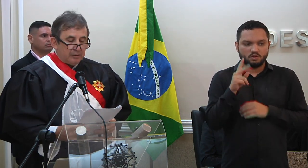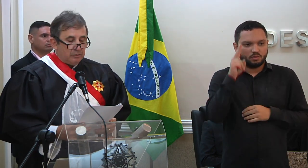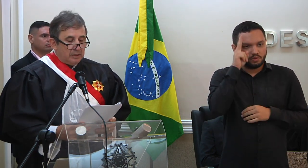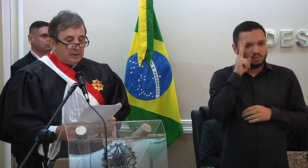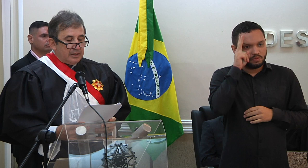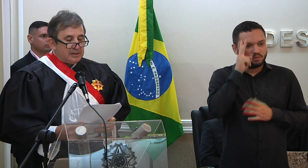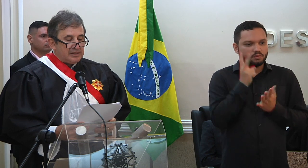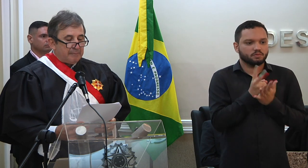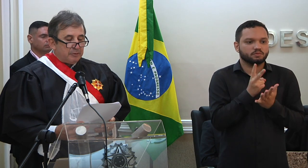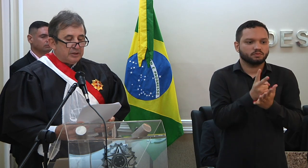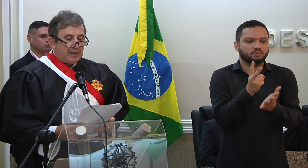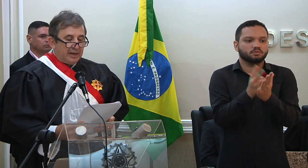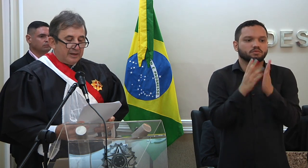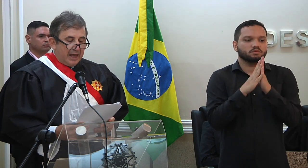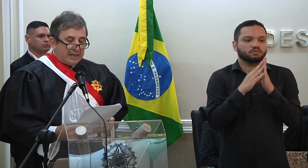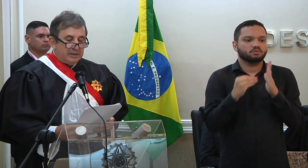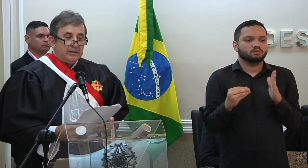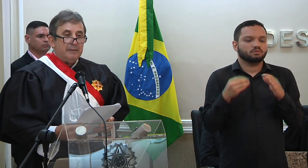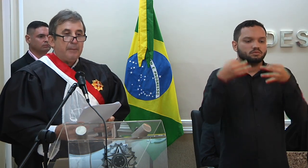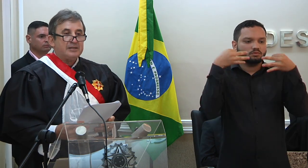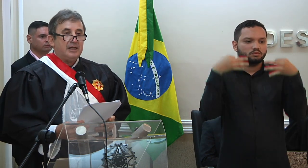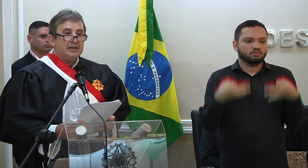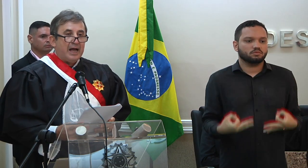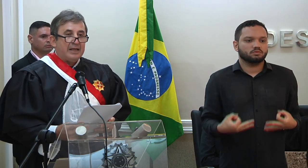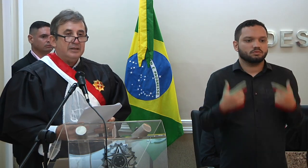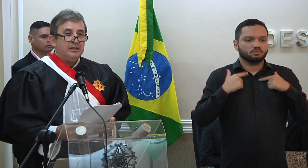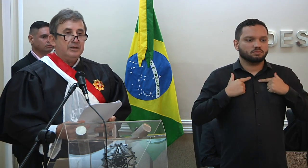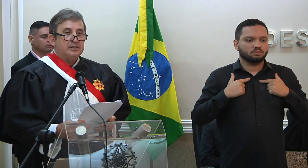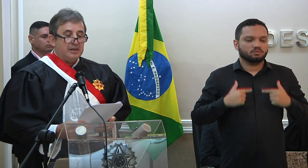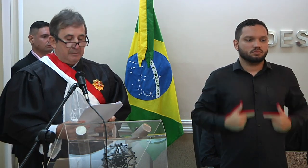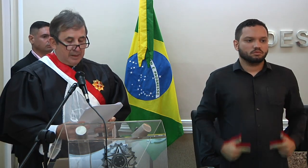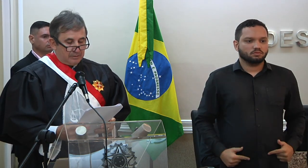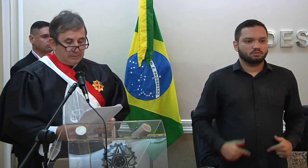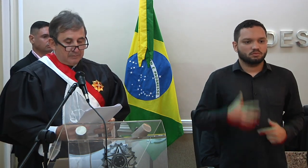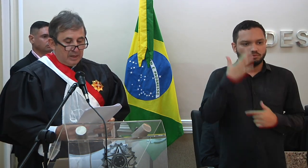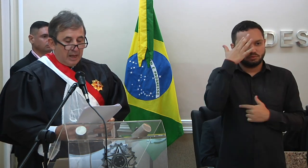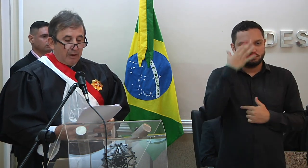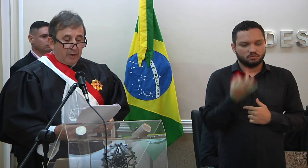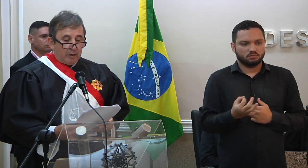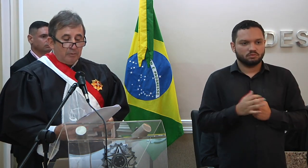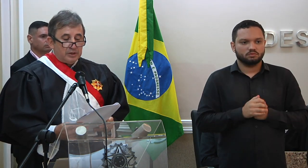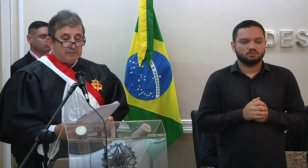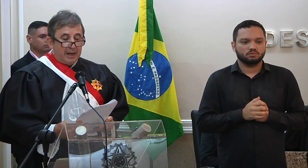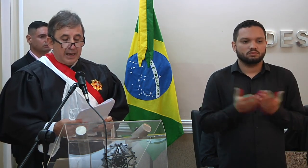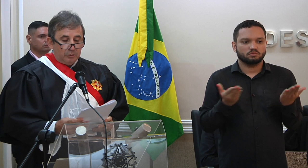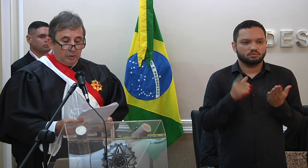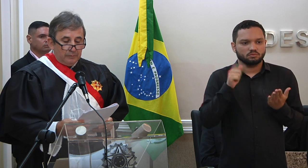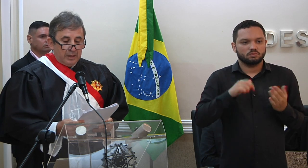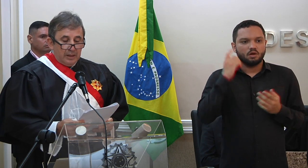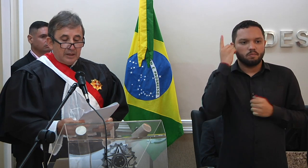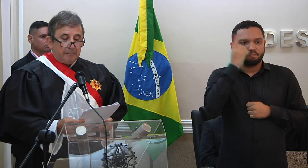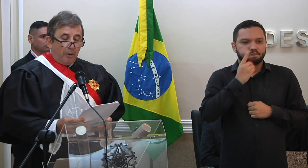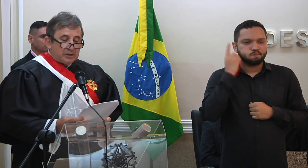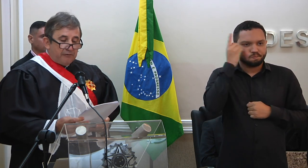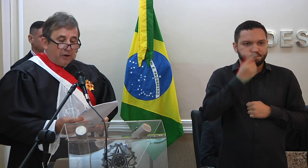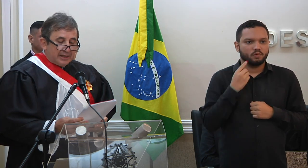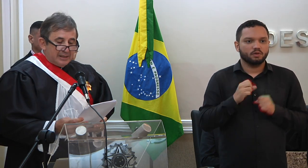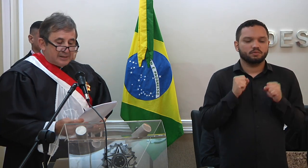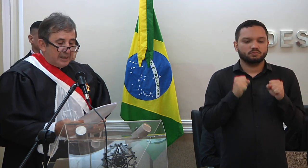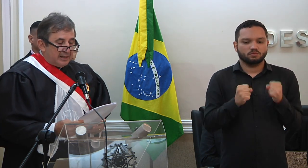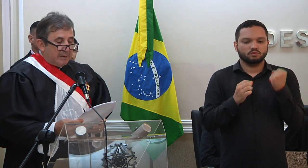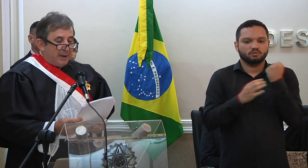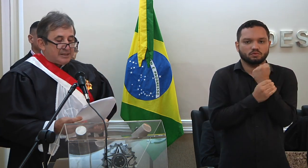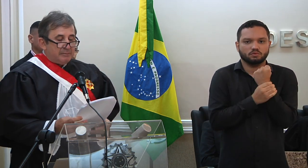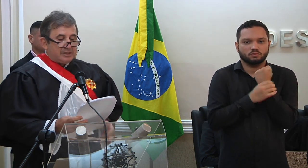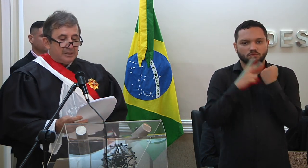continue sendo exemplo de integridade, imparcialidade e discernimento. agora como desembargador, que possa